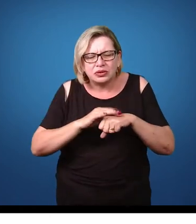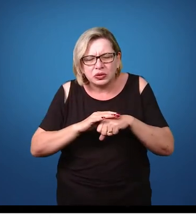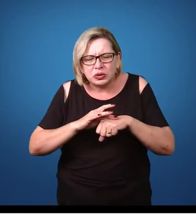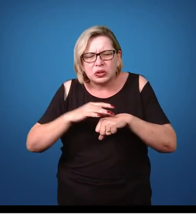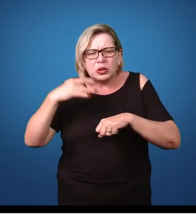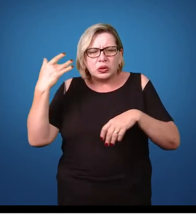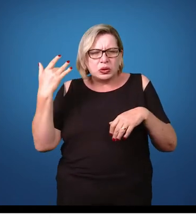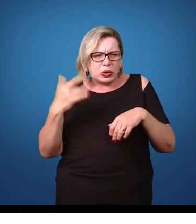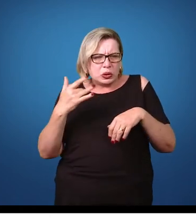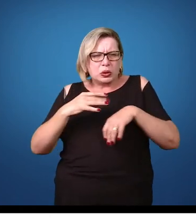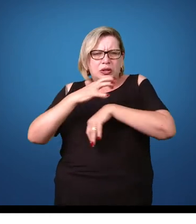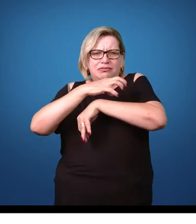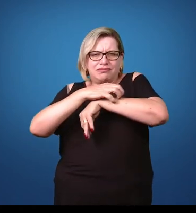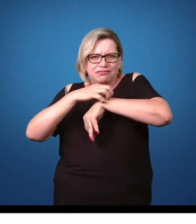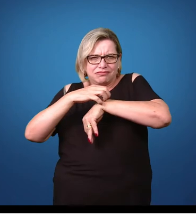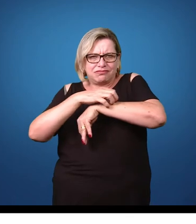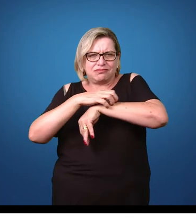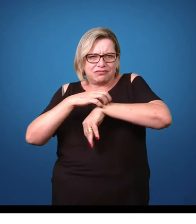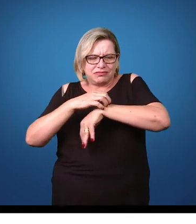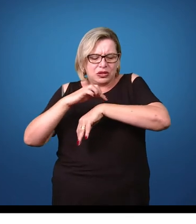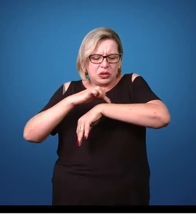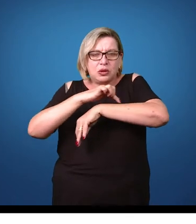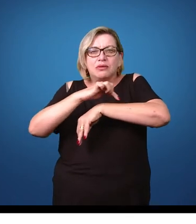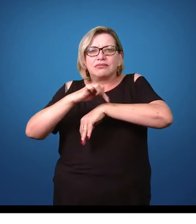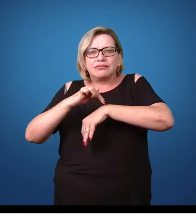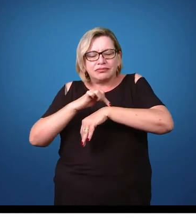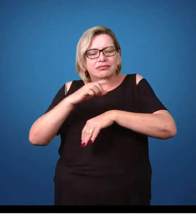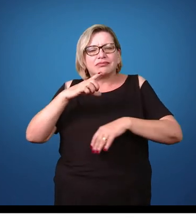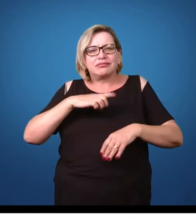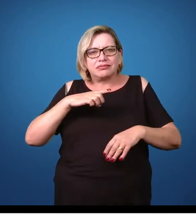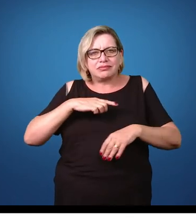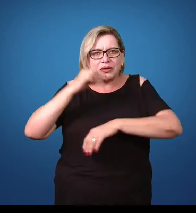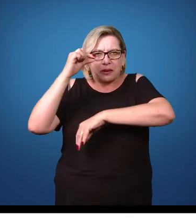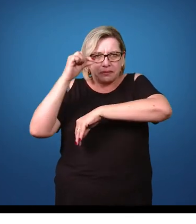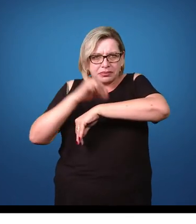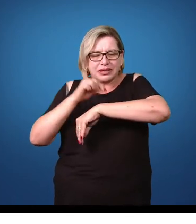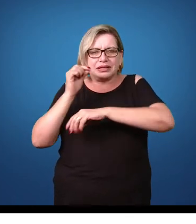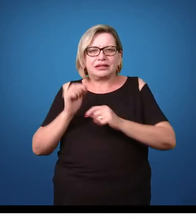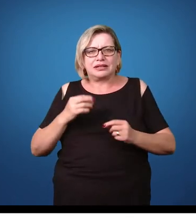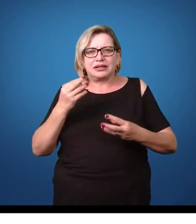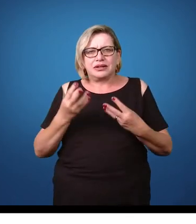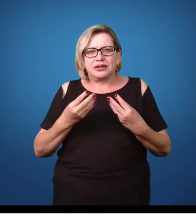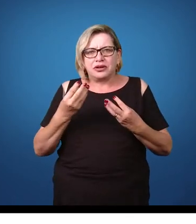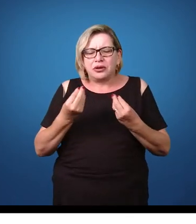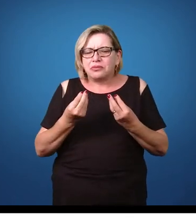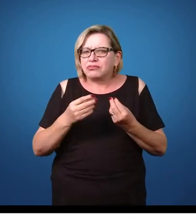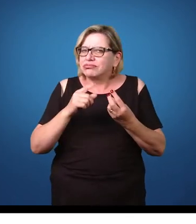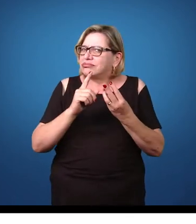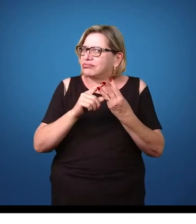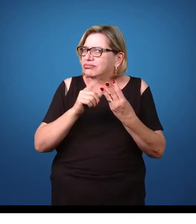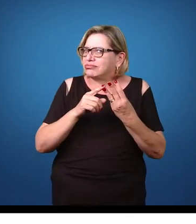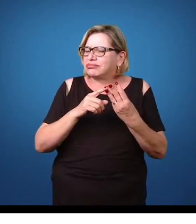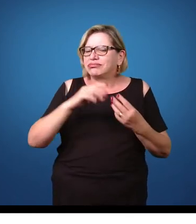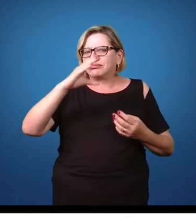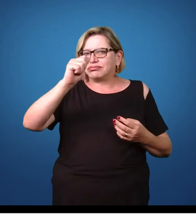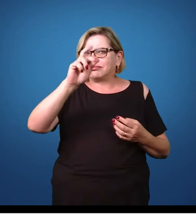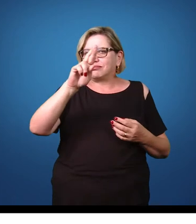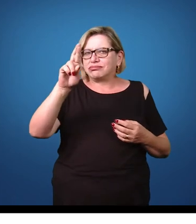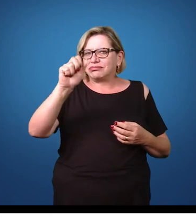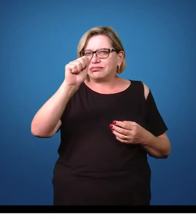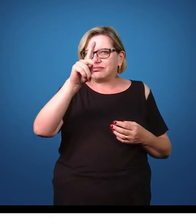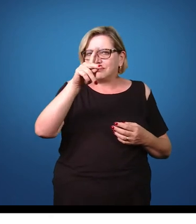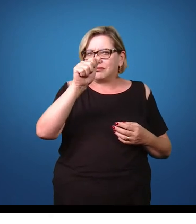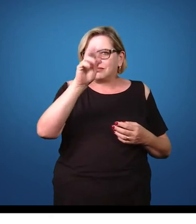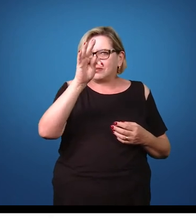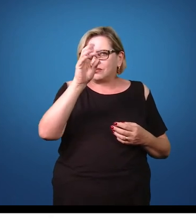injúrias, como uma dor, uma coceira na região onde ocorreu a picada. Dentre as inúmeras espécies de carrapatos